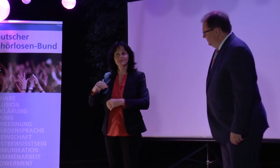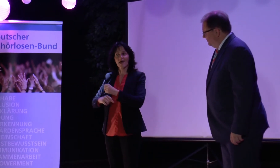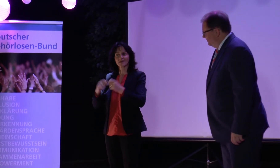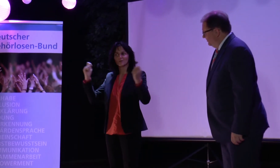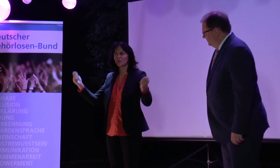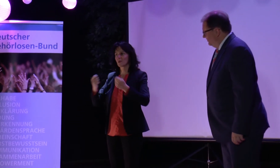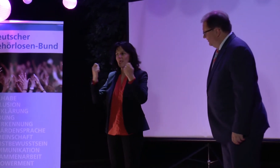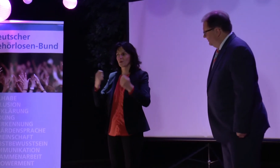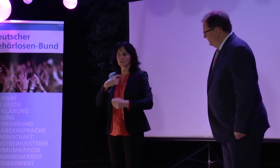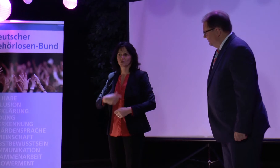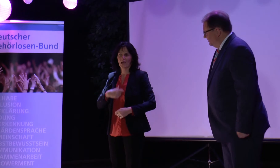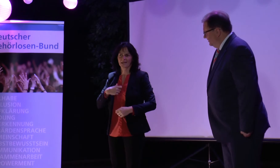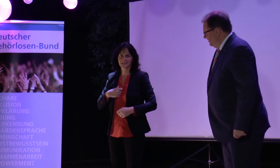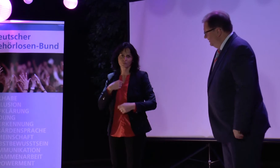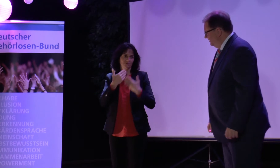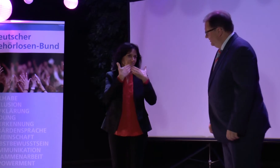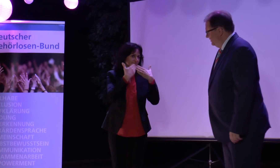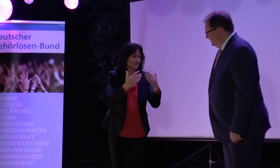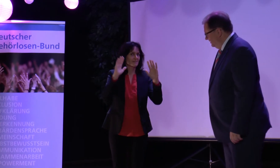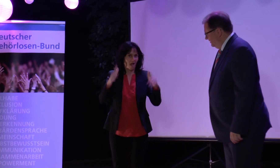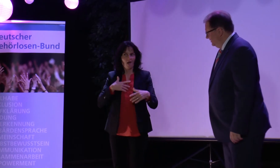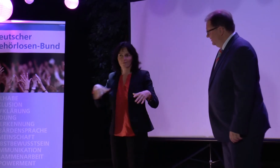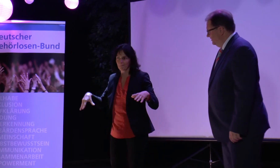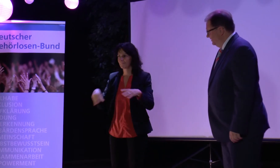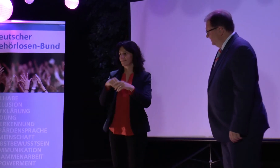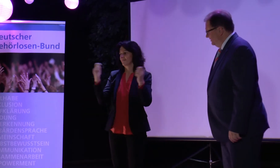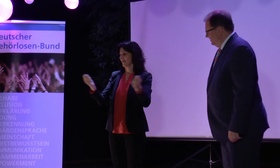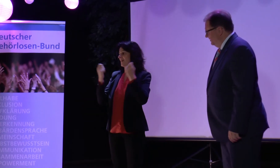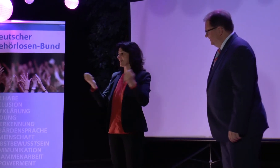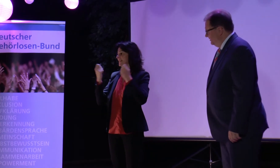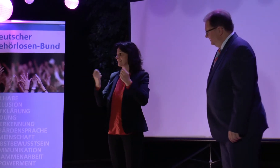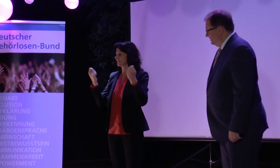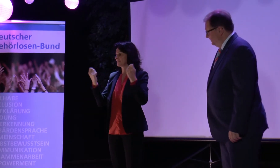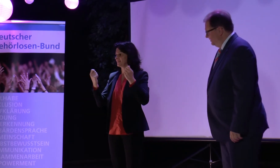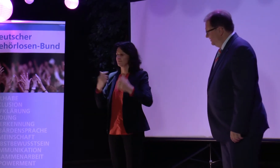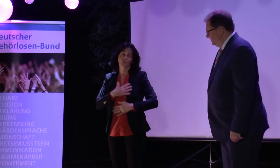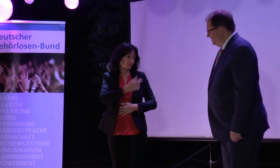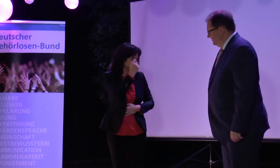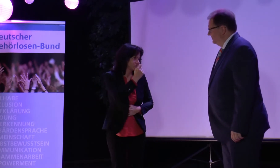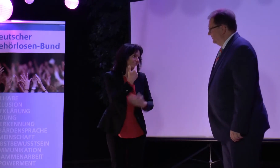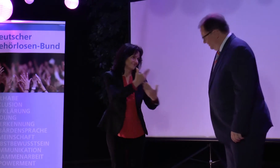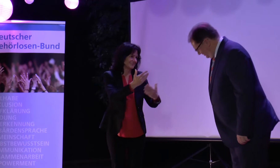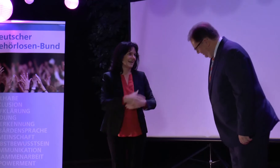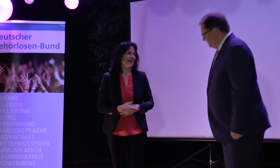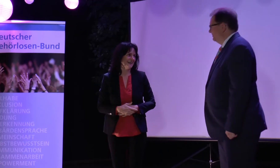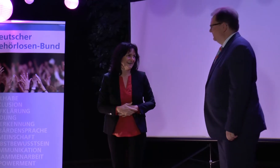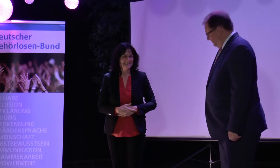Gästen, dass jedes hier mit Wiedung gefeiert werden kann. Und der schweizerische Gehörnissenbund möchte gerne